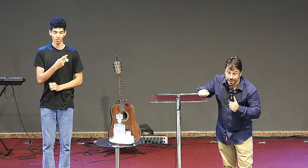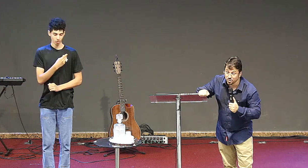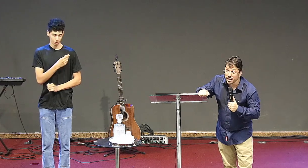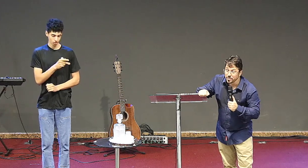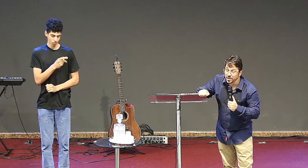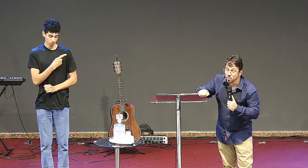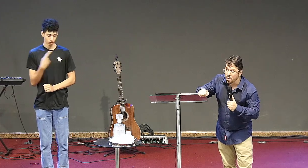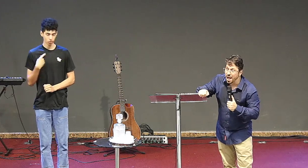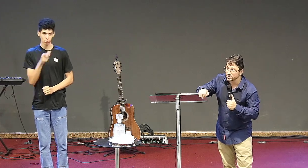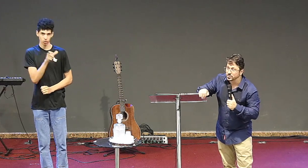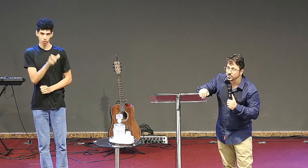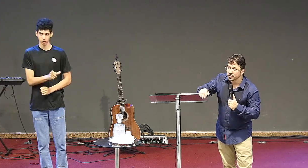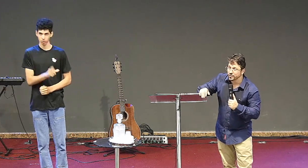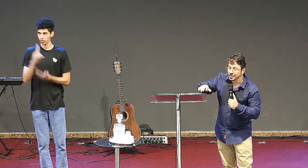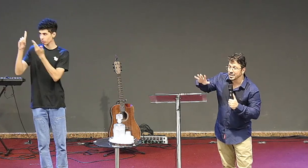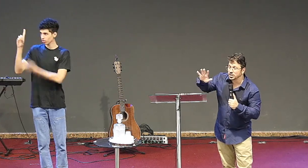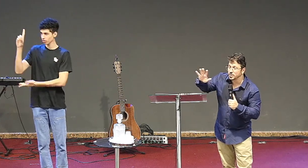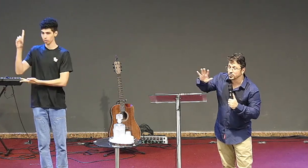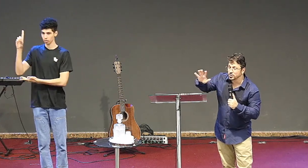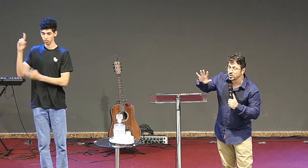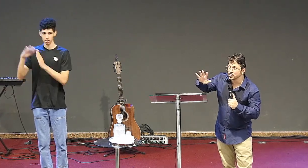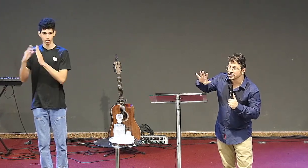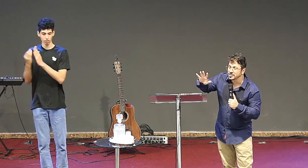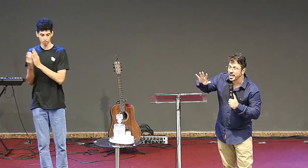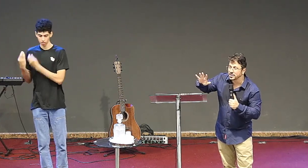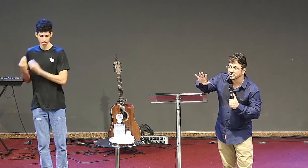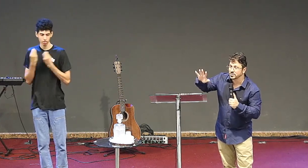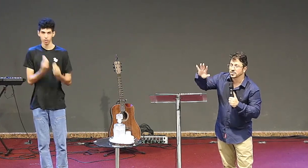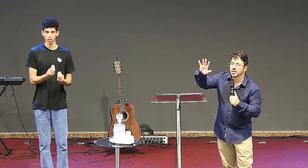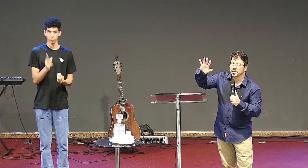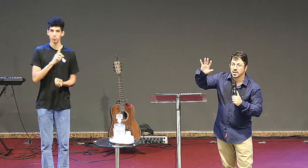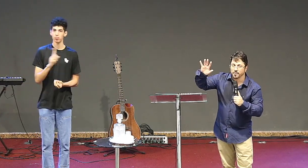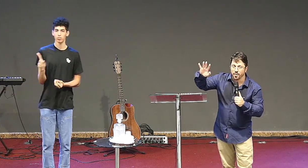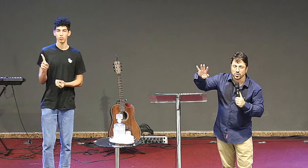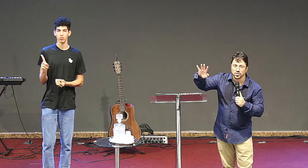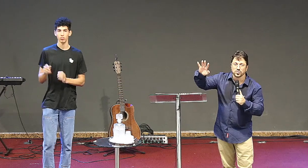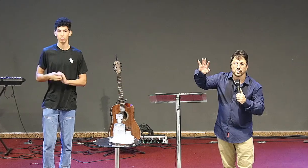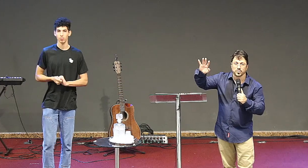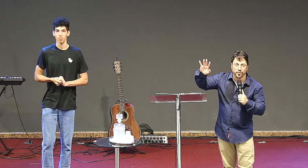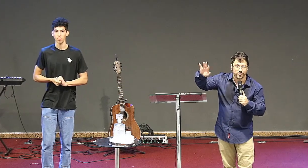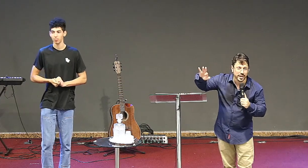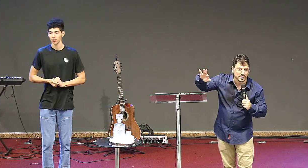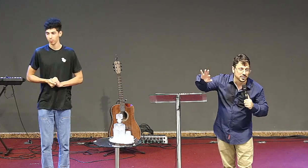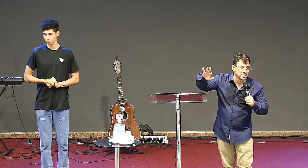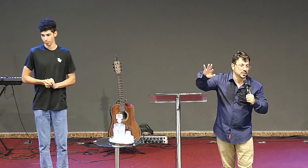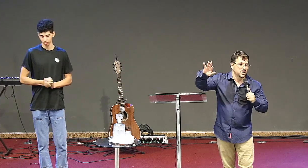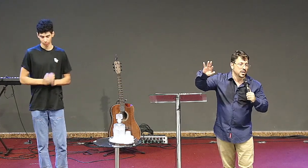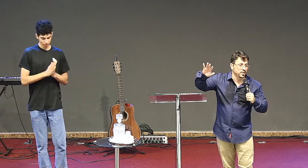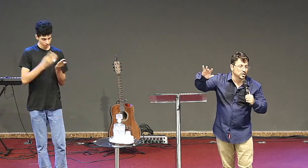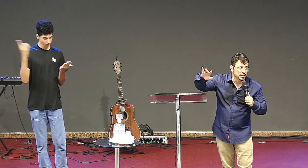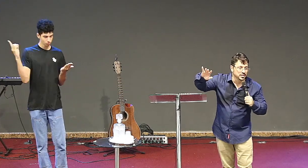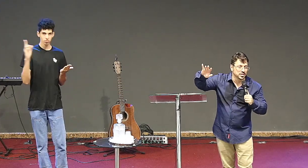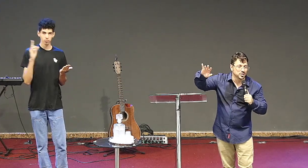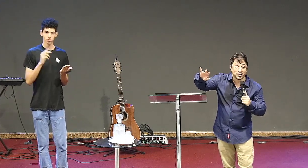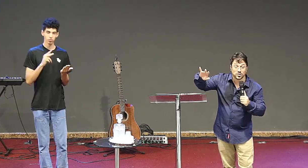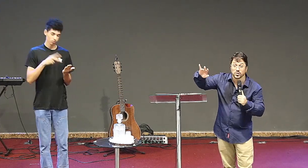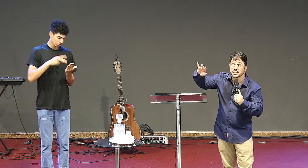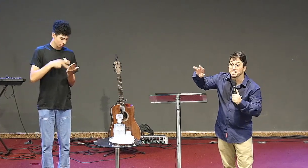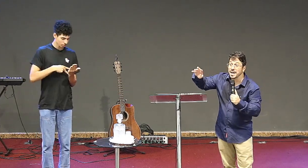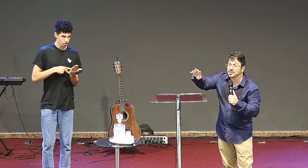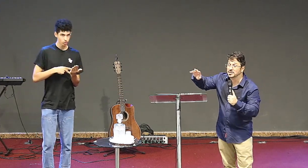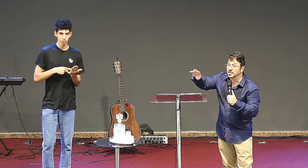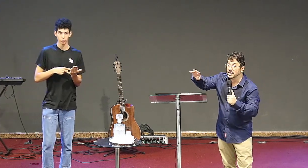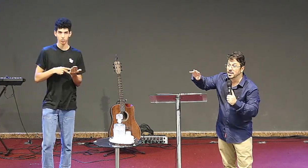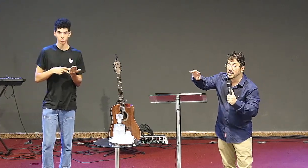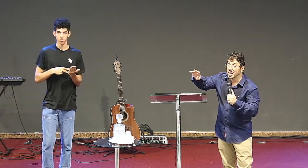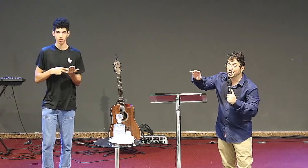Efésios capítulo 4 falando a respeito dos cinco ministérios apóstolos profetas evangelistas pastores